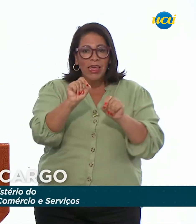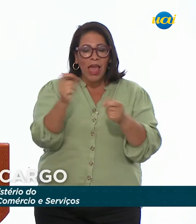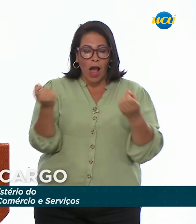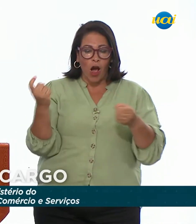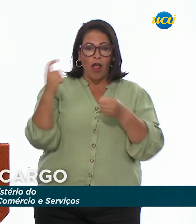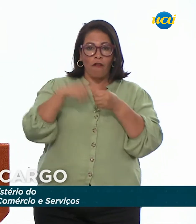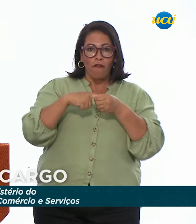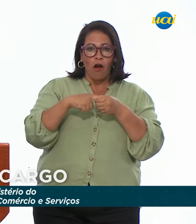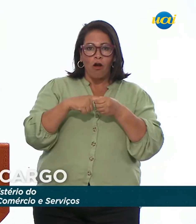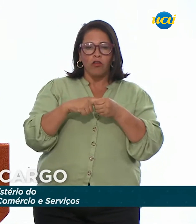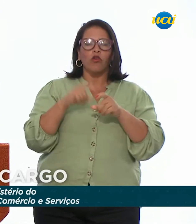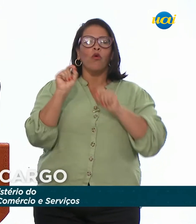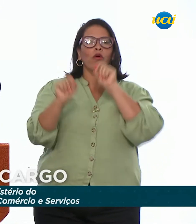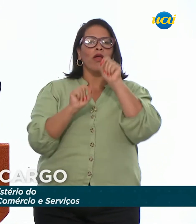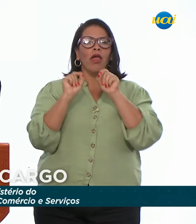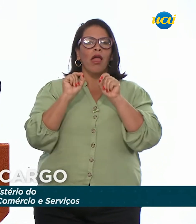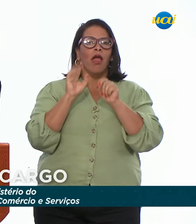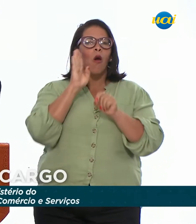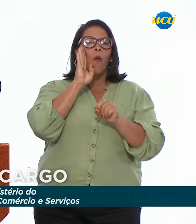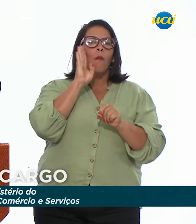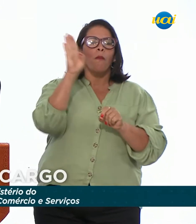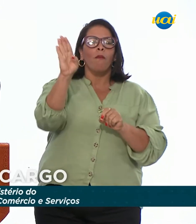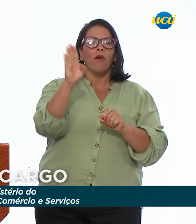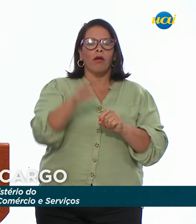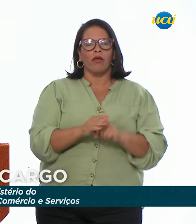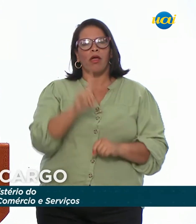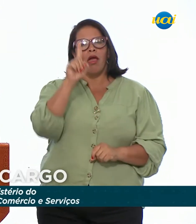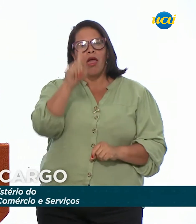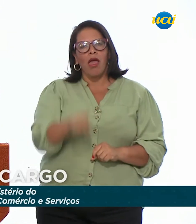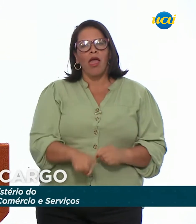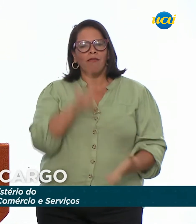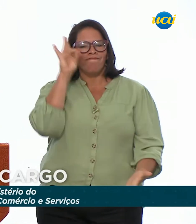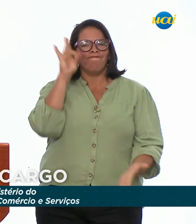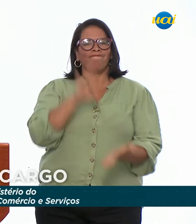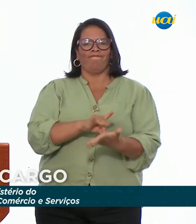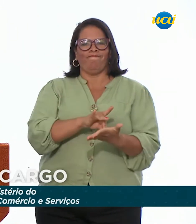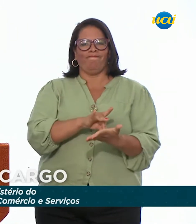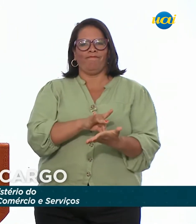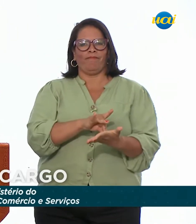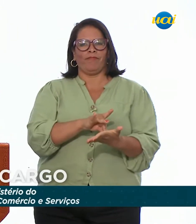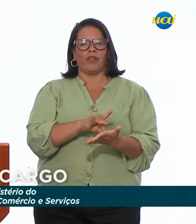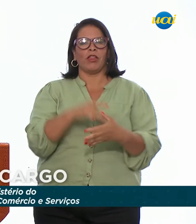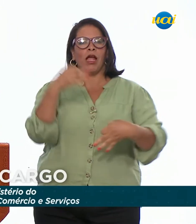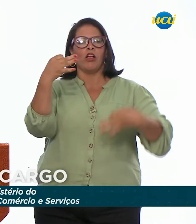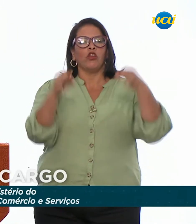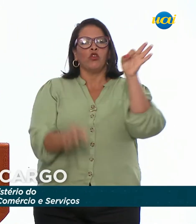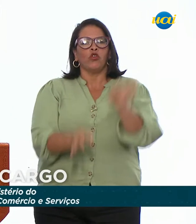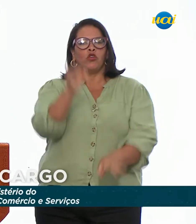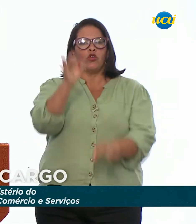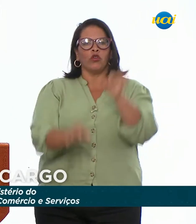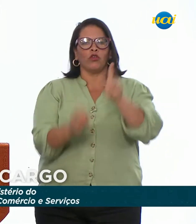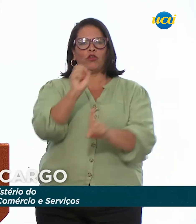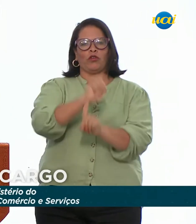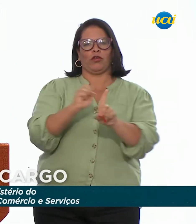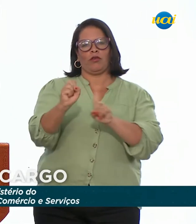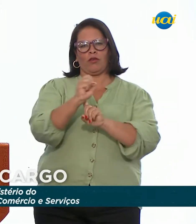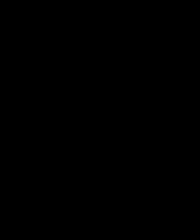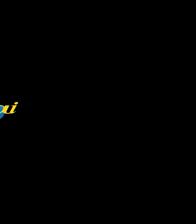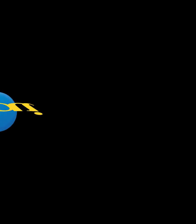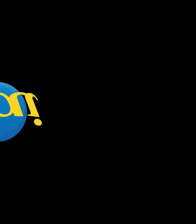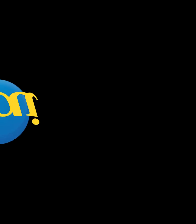ocorra sob o único prisma que a legitima, o da justiça social.